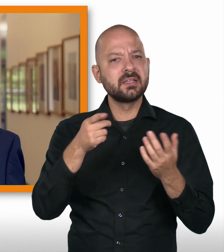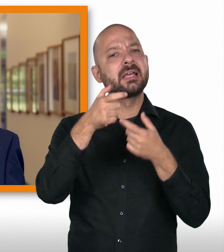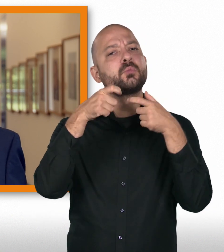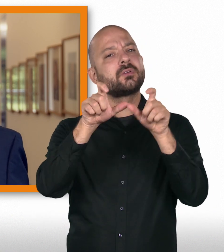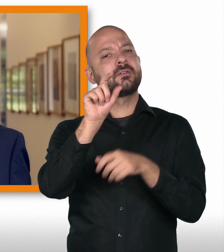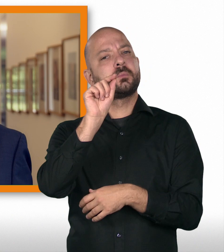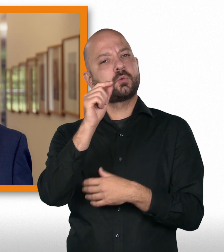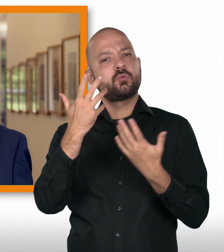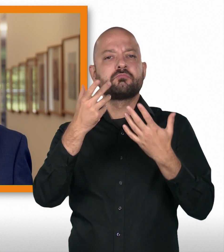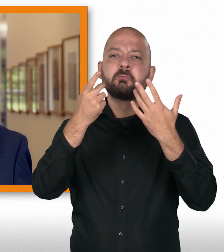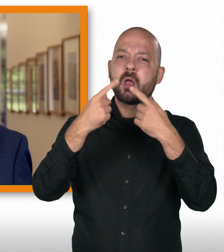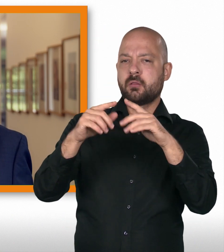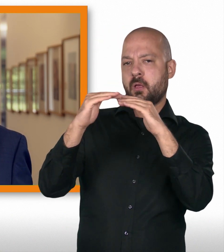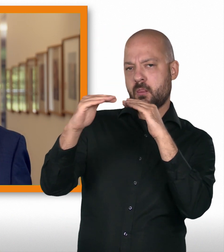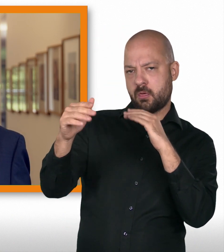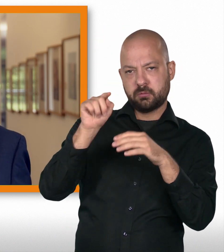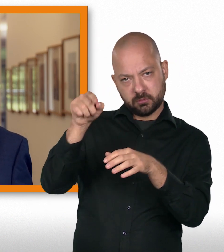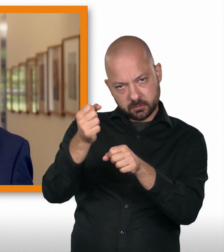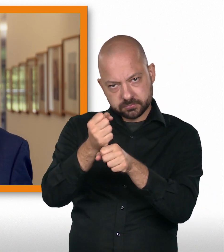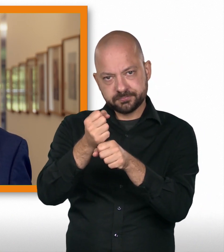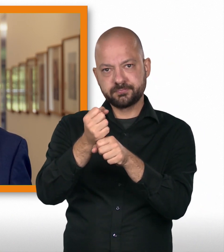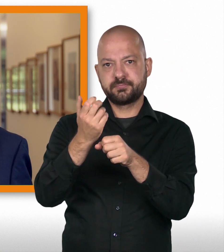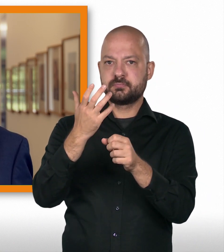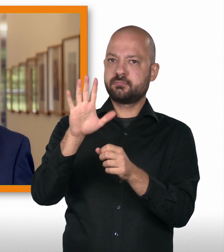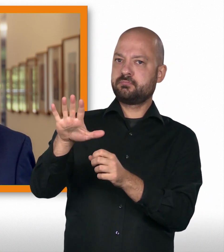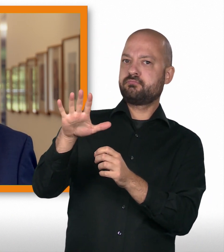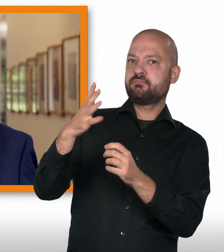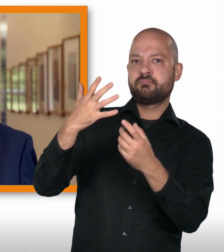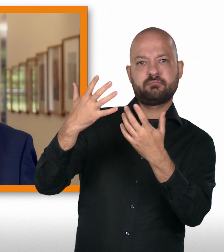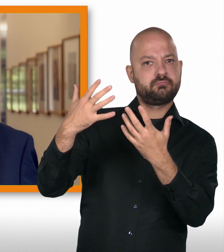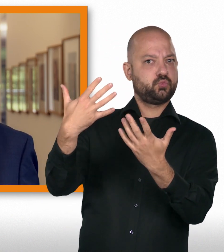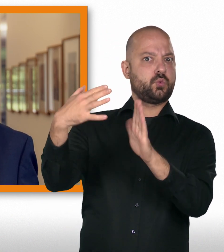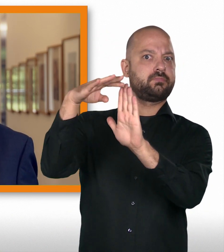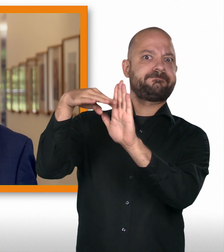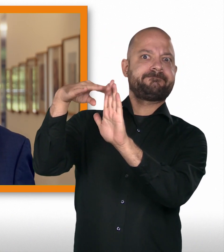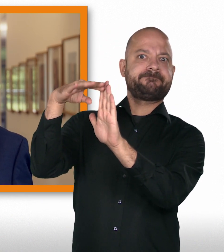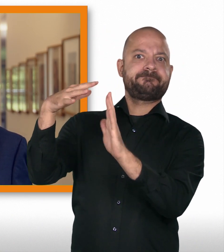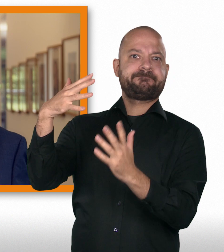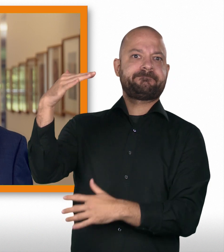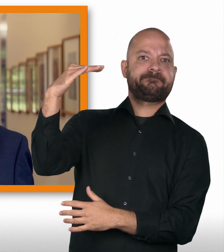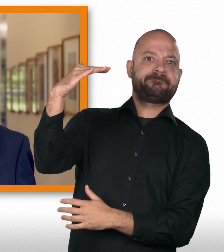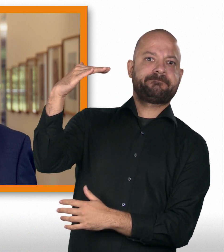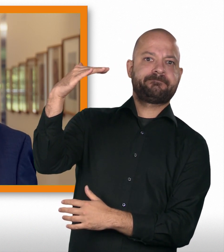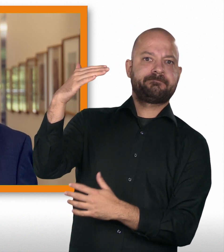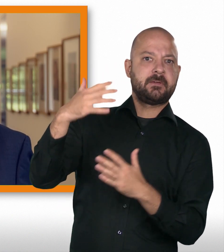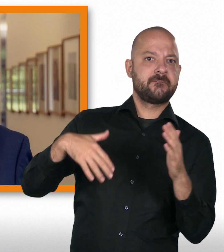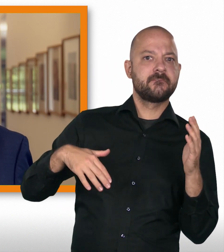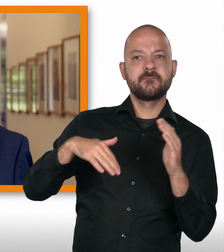Die Immunität bedeutet, dass man der Hoheitsgewalt eines jeweiligen Empfangsstaates nicht oder nur